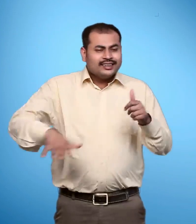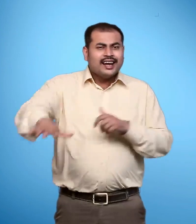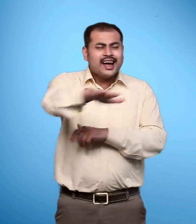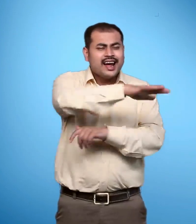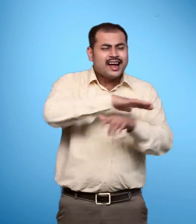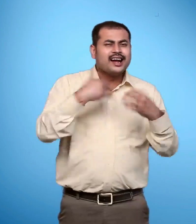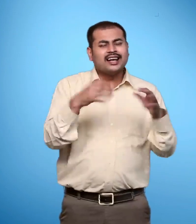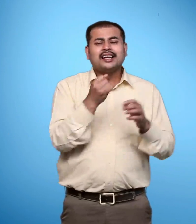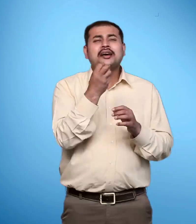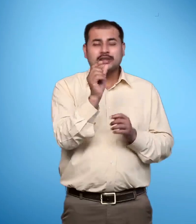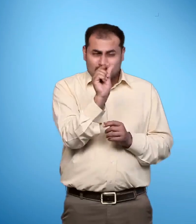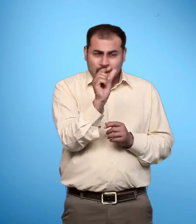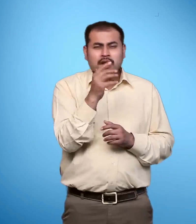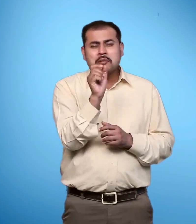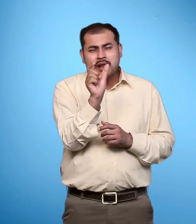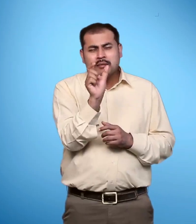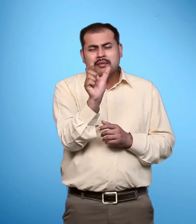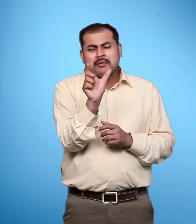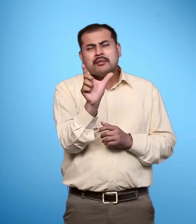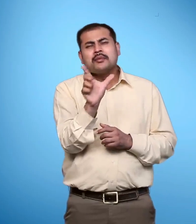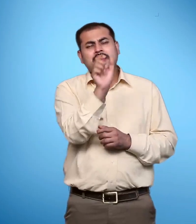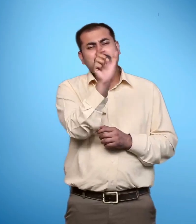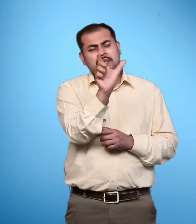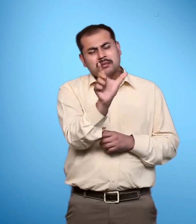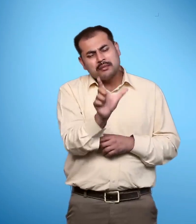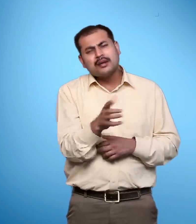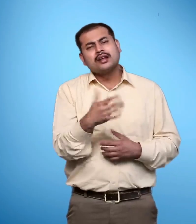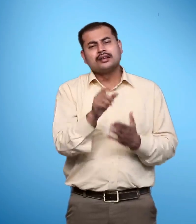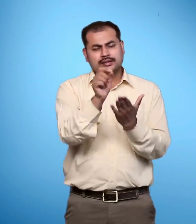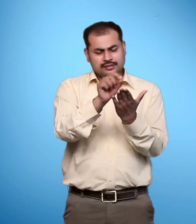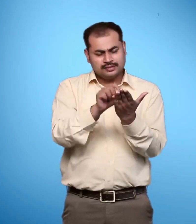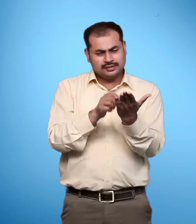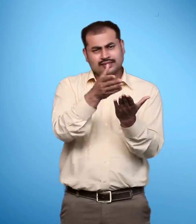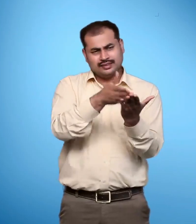पते में सबसे छोटी भौगोलिक एकाई से शुरू करके बड़ी की और बढ़े है